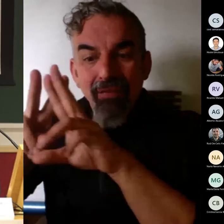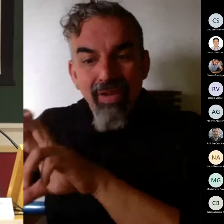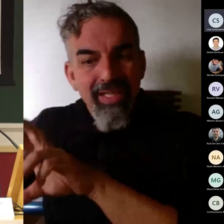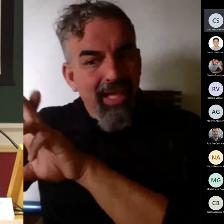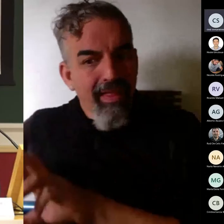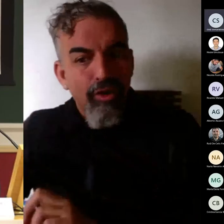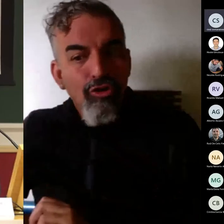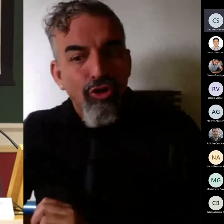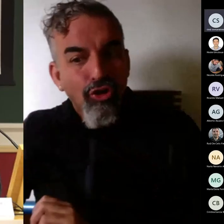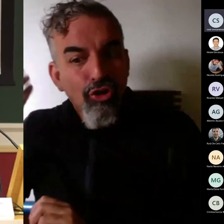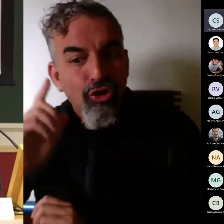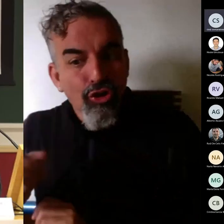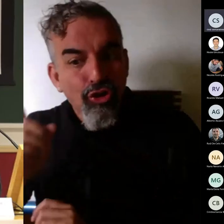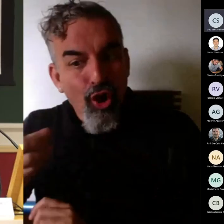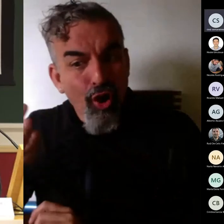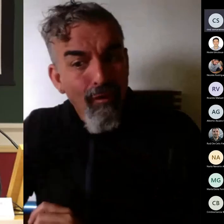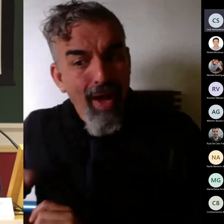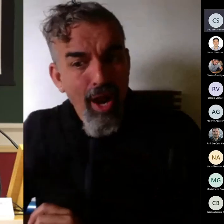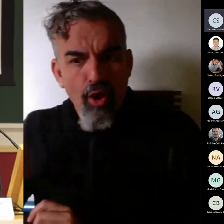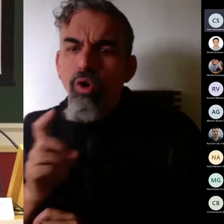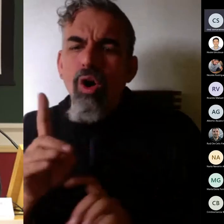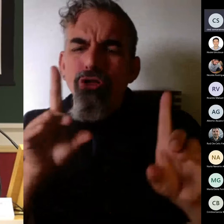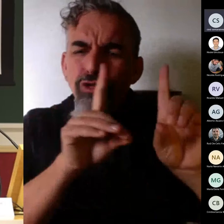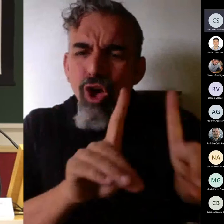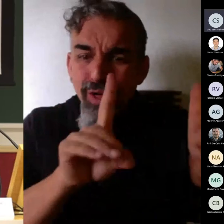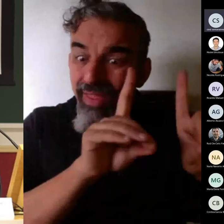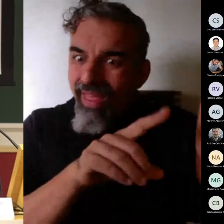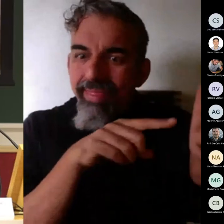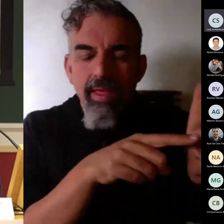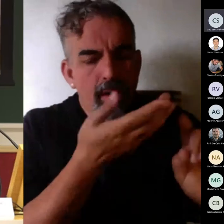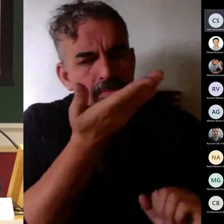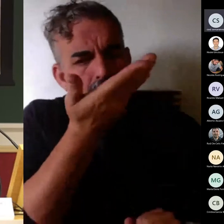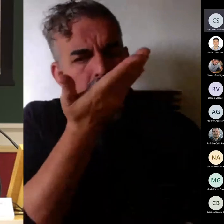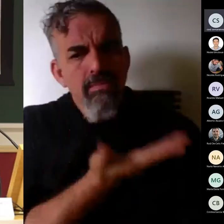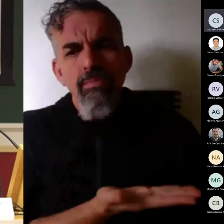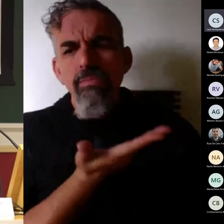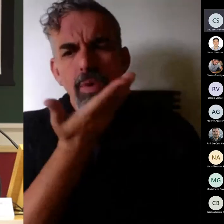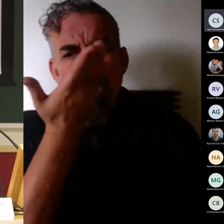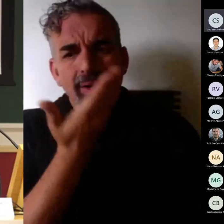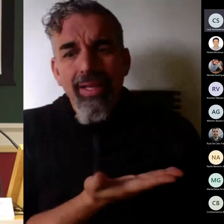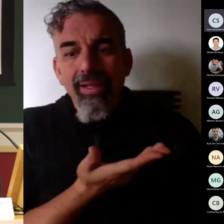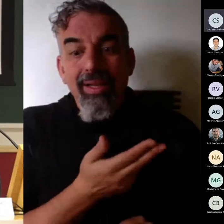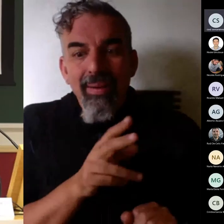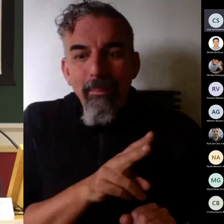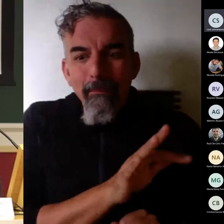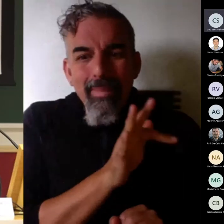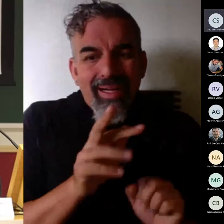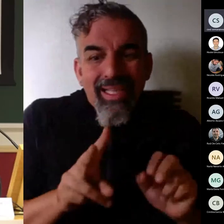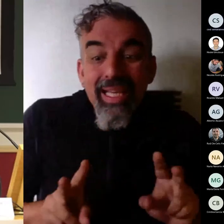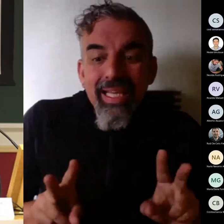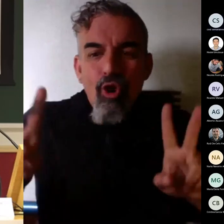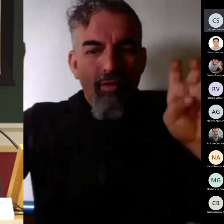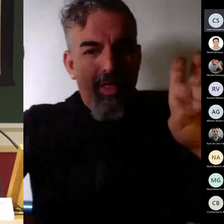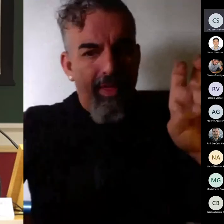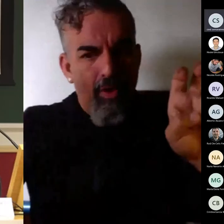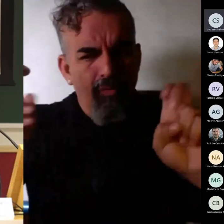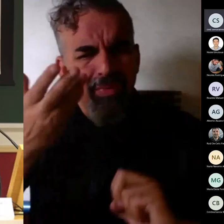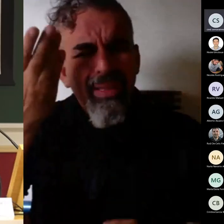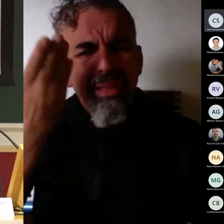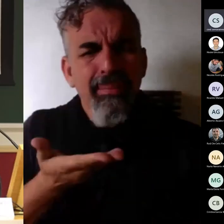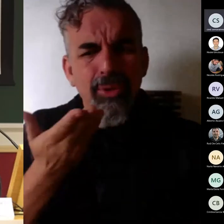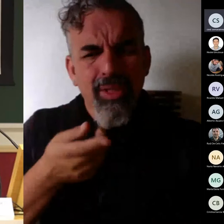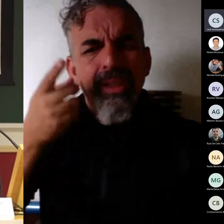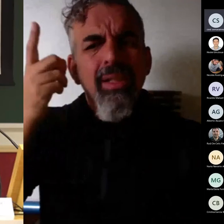la docencia es importante y la innovación también por lo